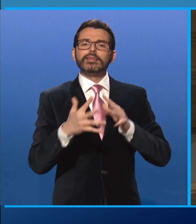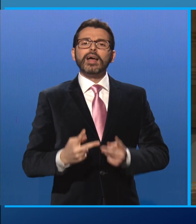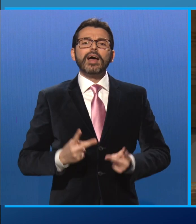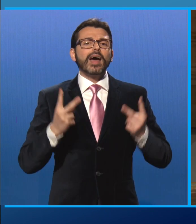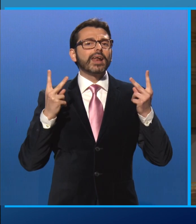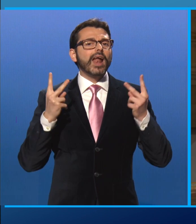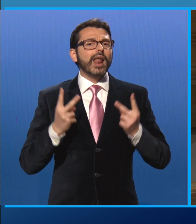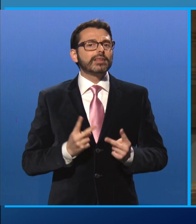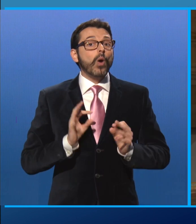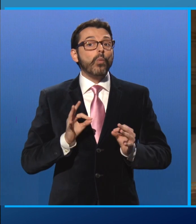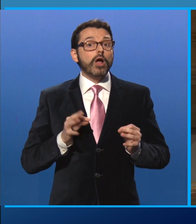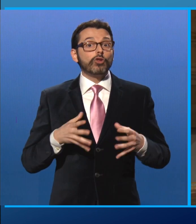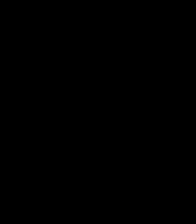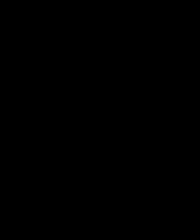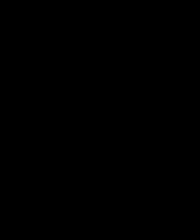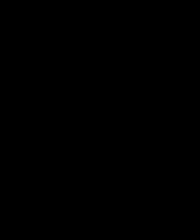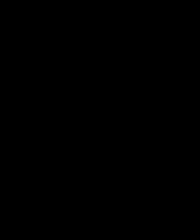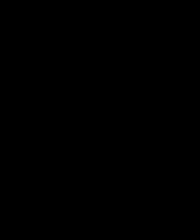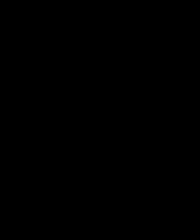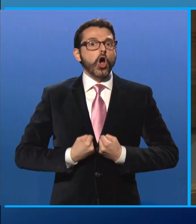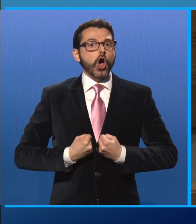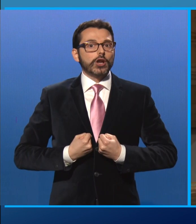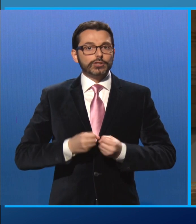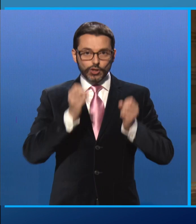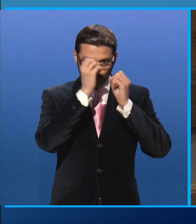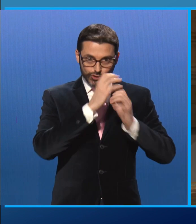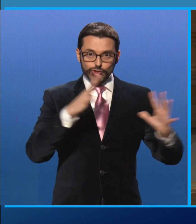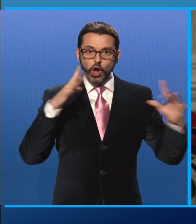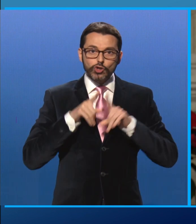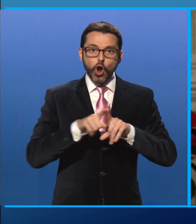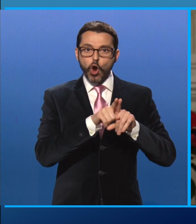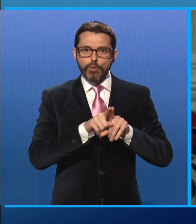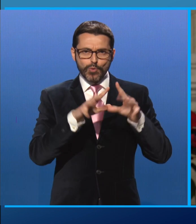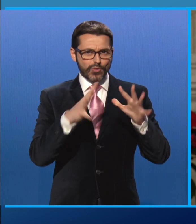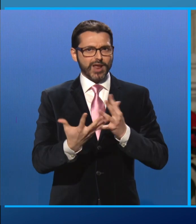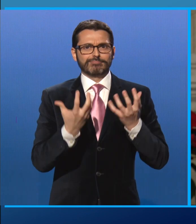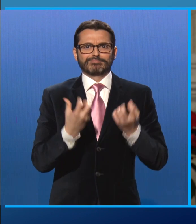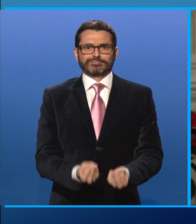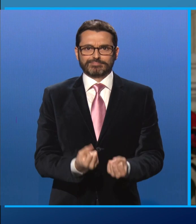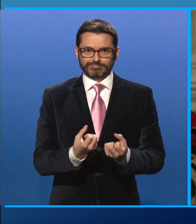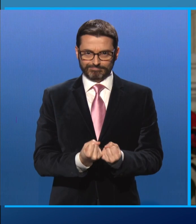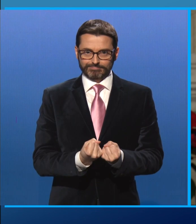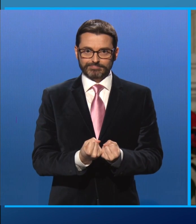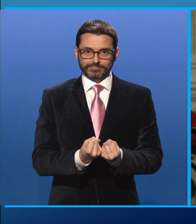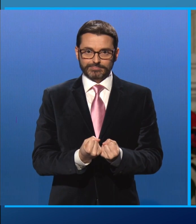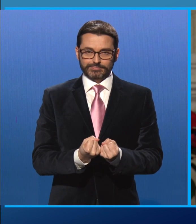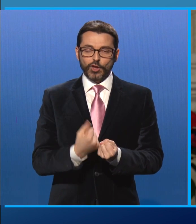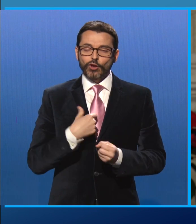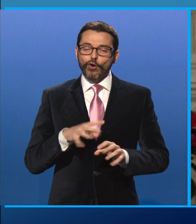uniscono le forze per la realizzazione di un sogno comune». Vorrei concludere facendo mio questo augurio